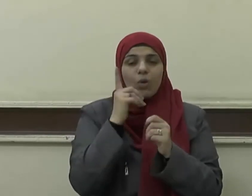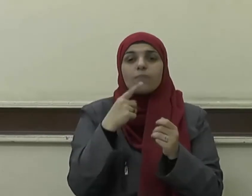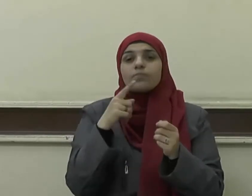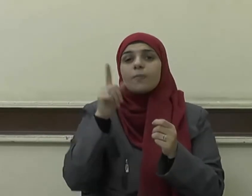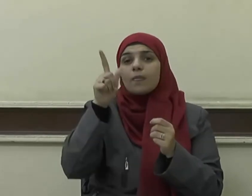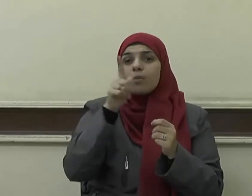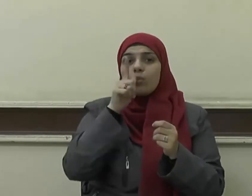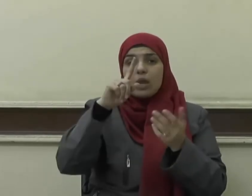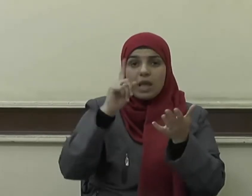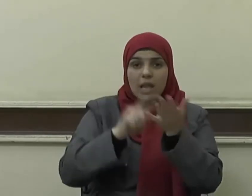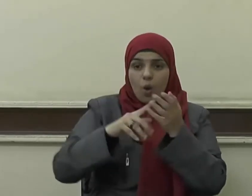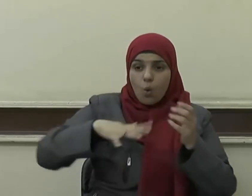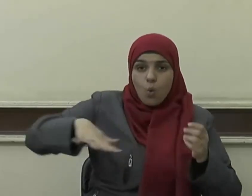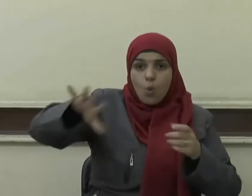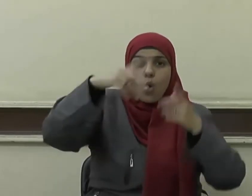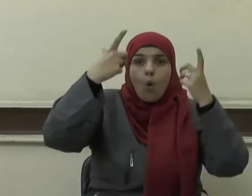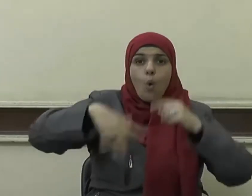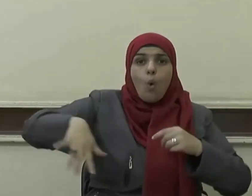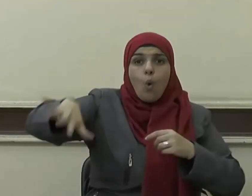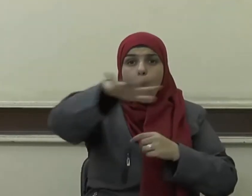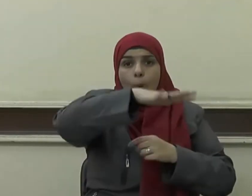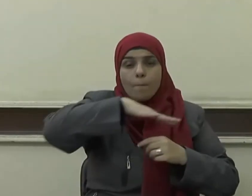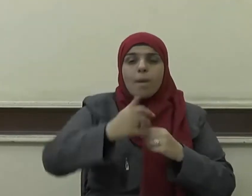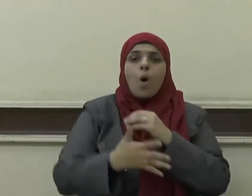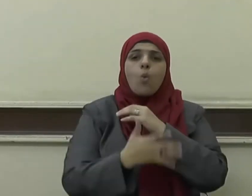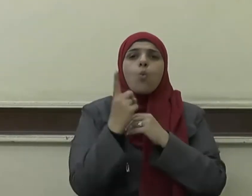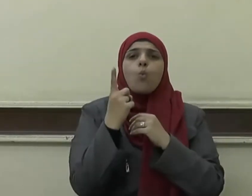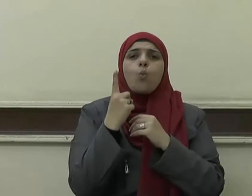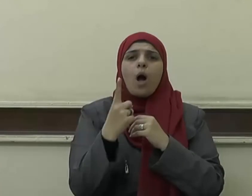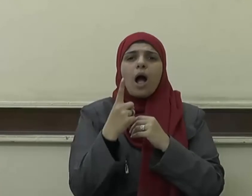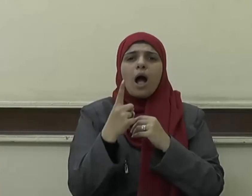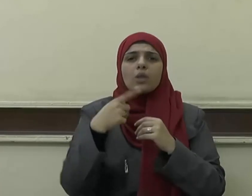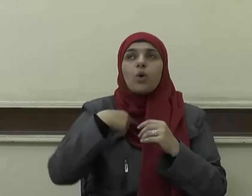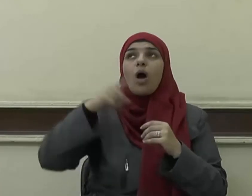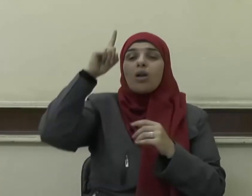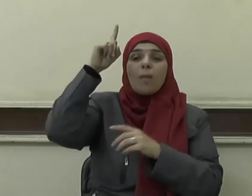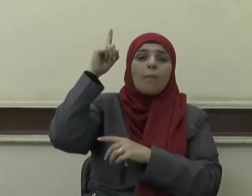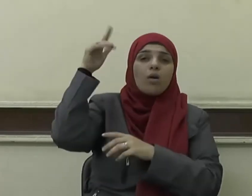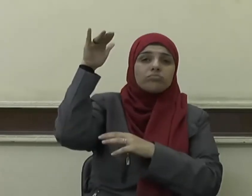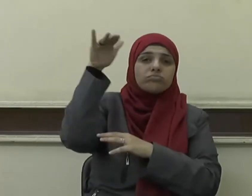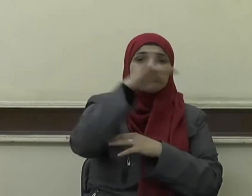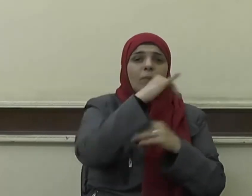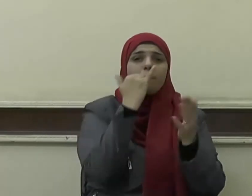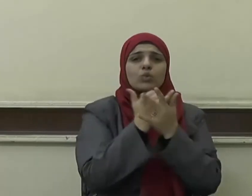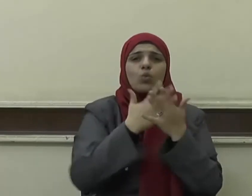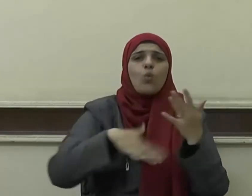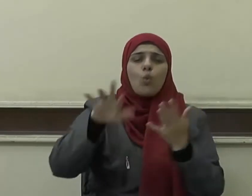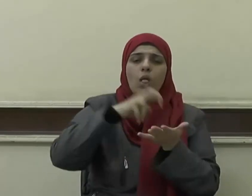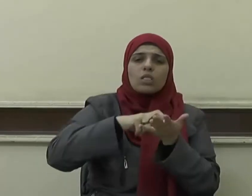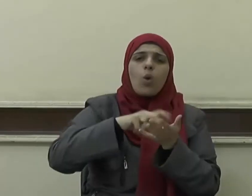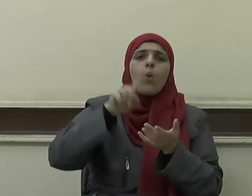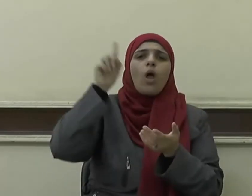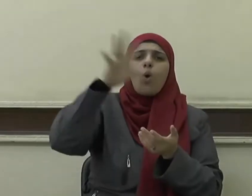واحدة وأنا ربكم فاتقون ويقول سبحانه إن هذه